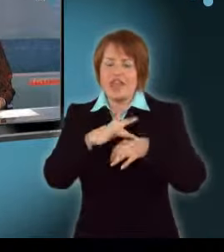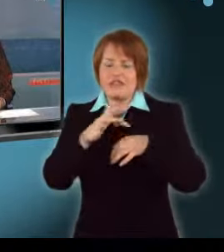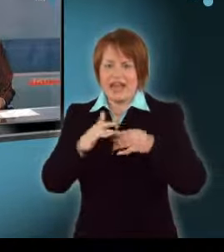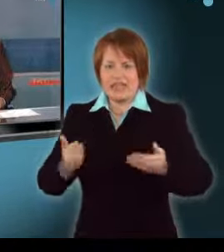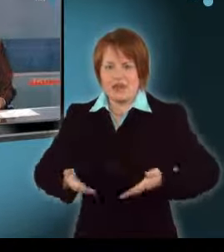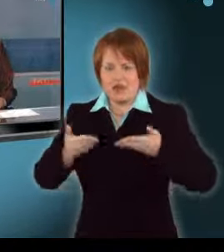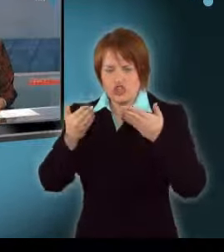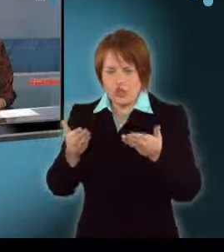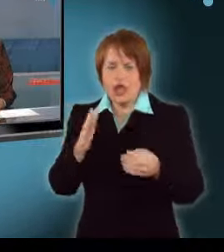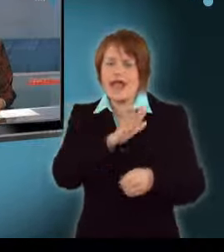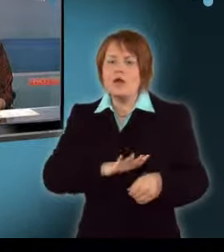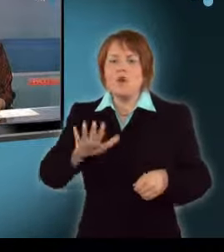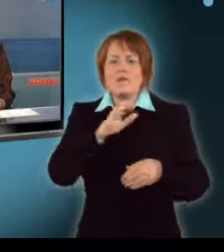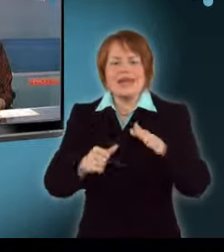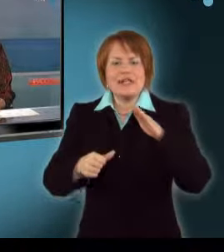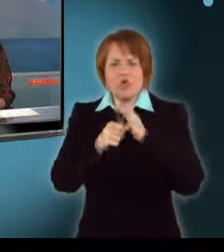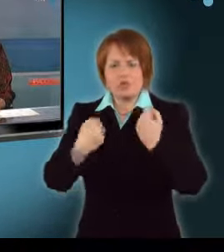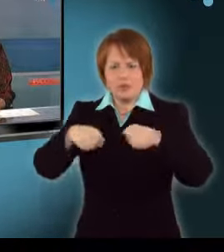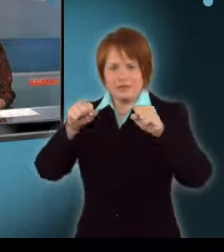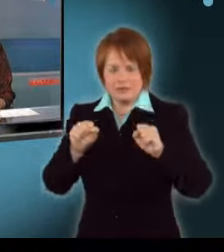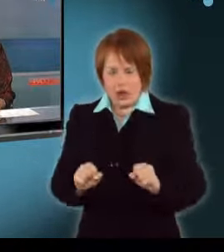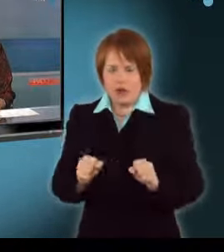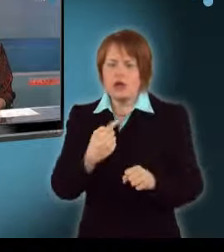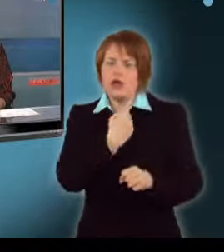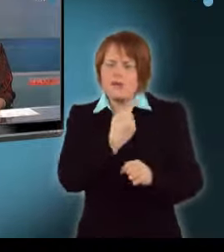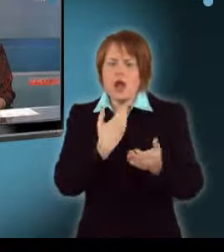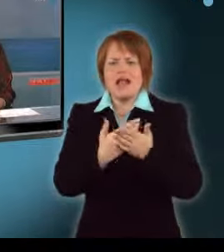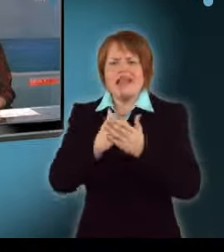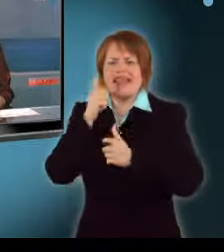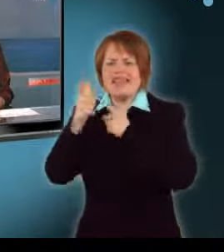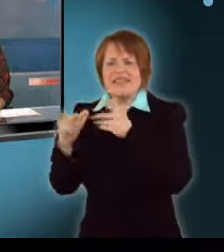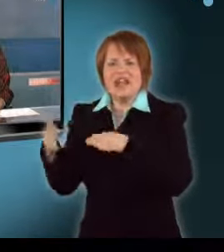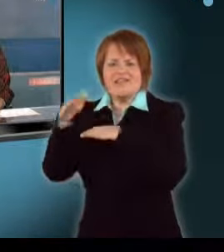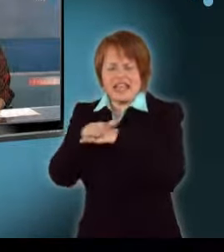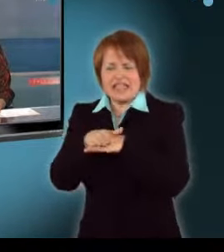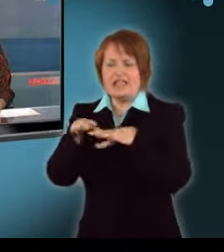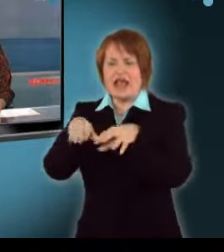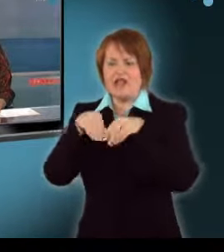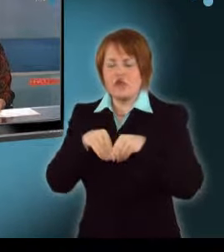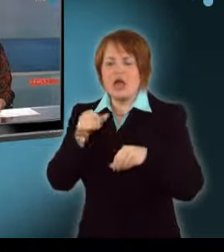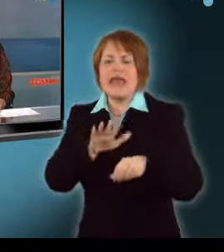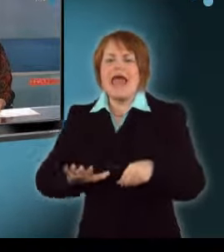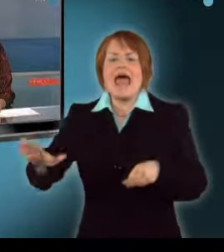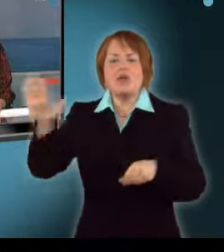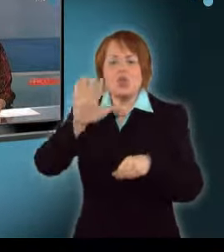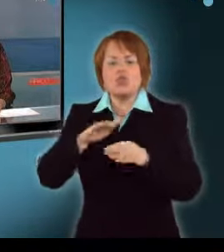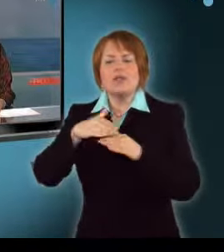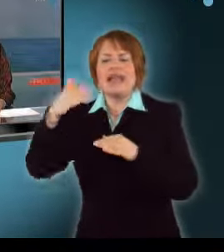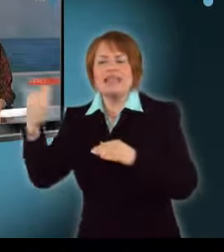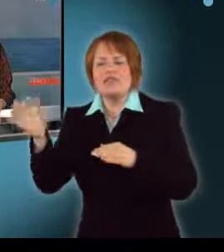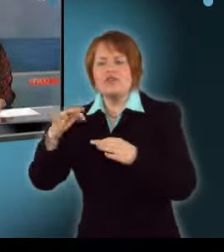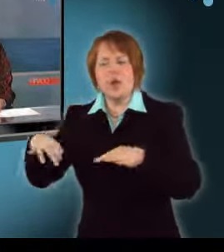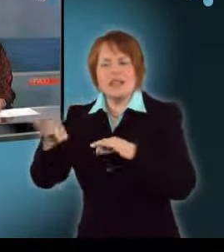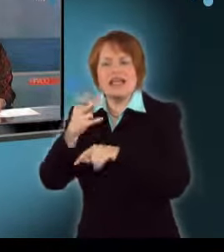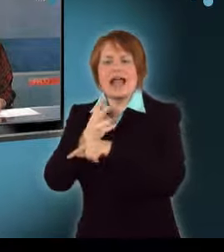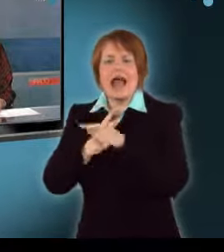azt javasolja, hogy az Európai Központi Bank fogadja el hiteleinek fedezeteként az eurózónán kívüli országok